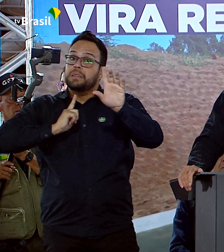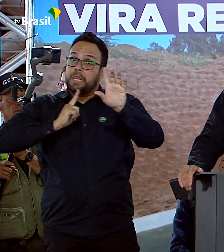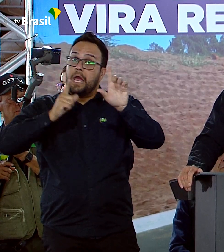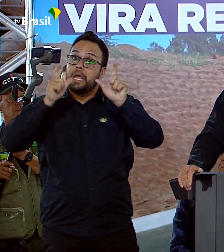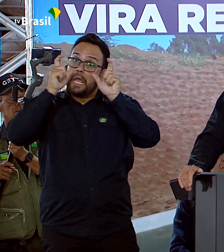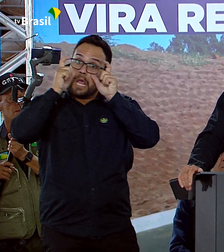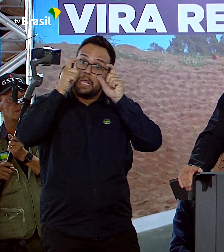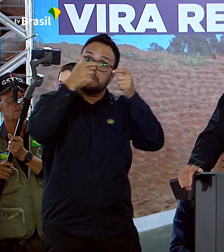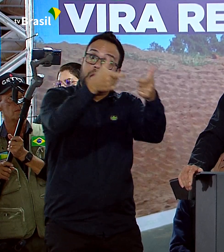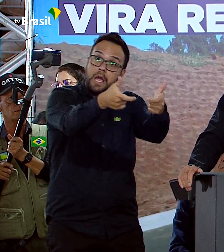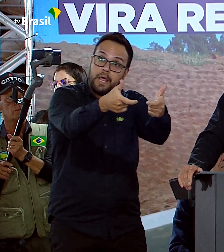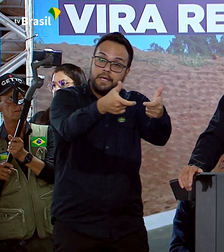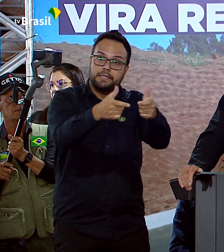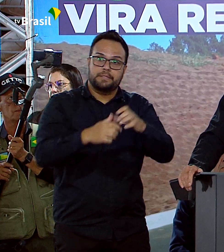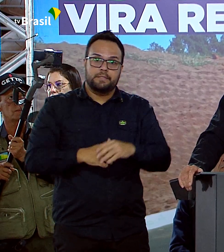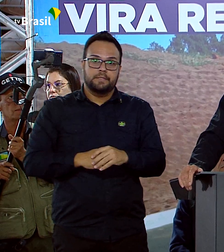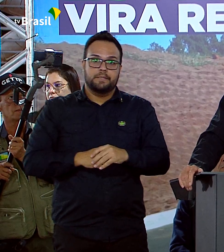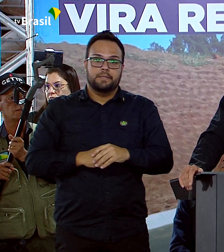E nós somos